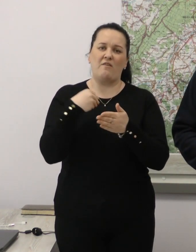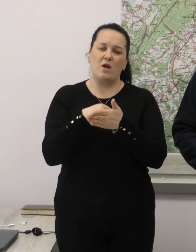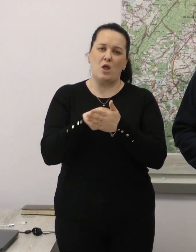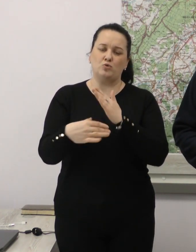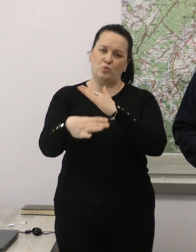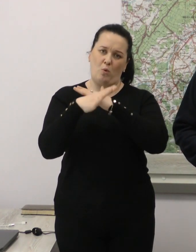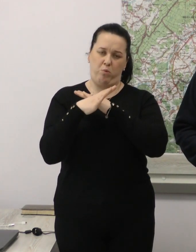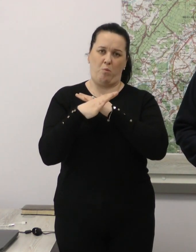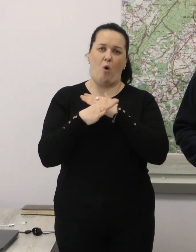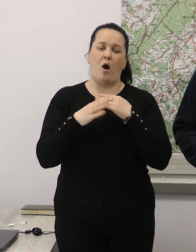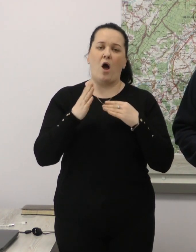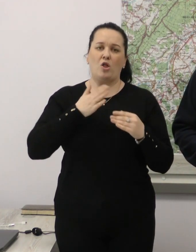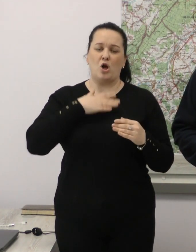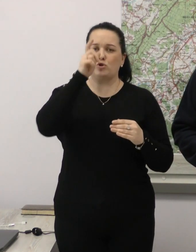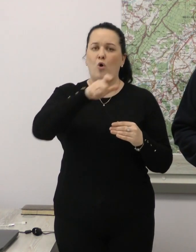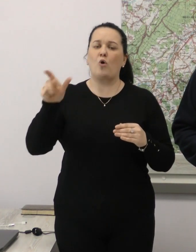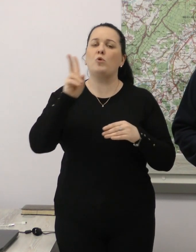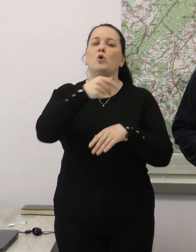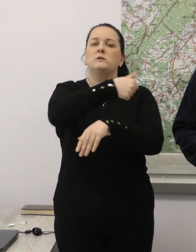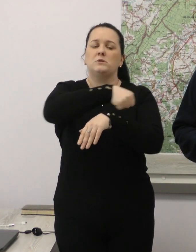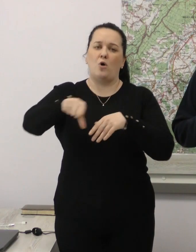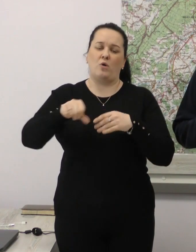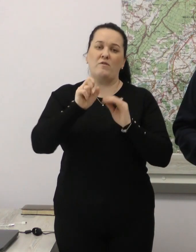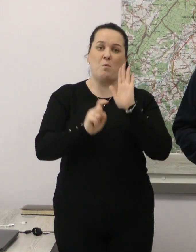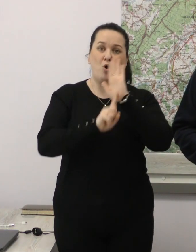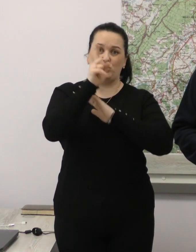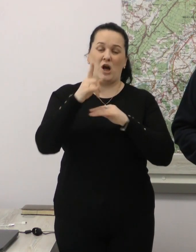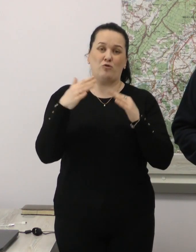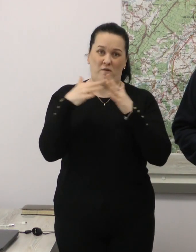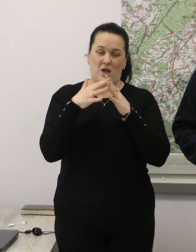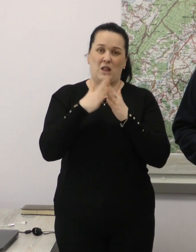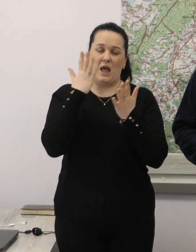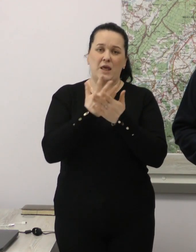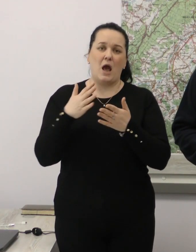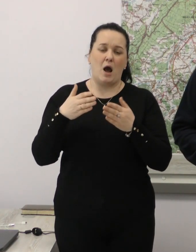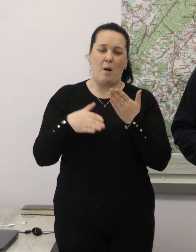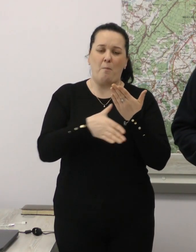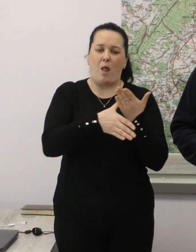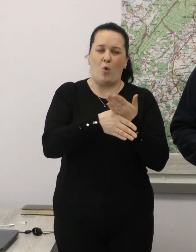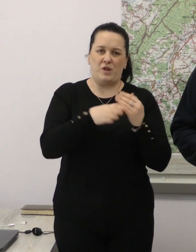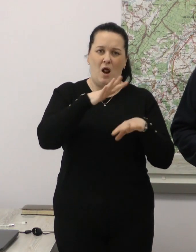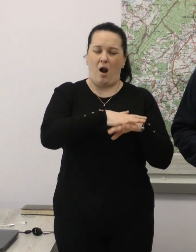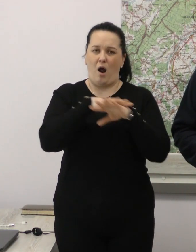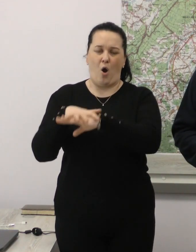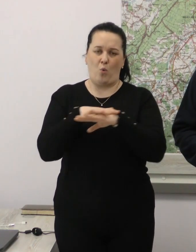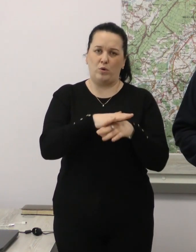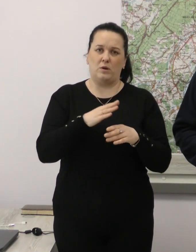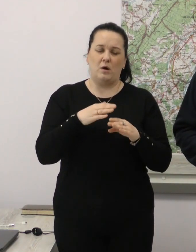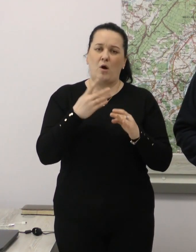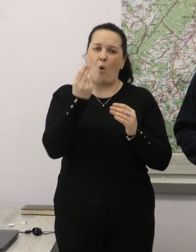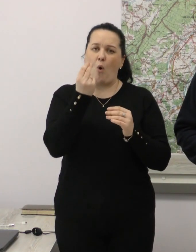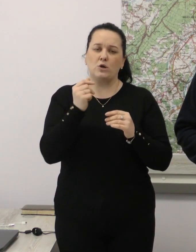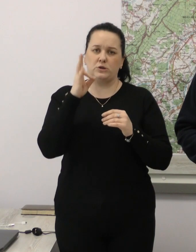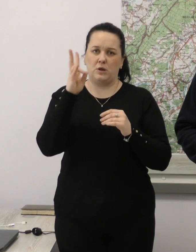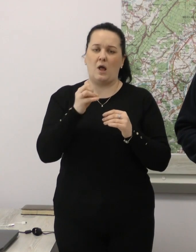допомоги у наших громадян з-за кордону. Від початку війни діють благодійні рахунки різних валютах. Благодійний фонд концентрує